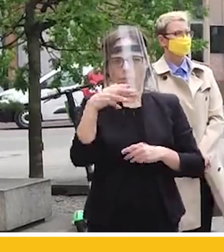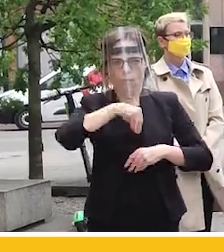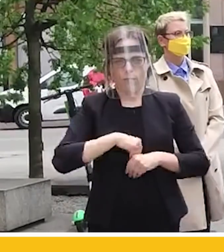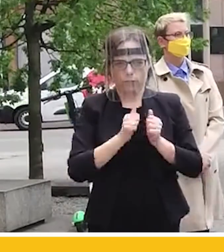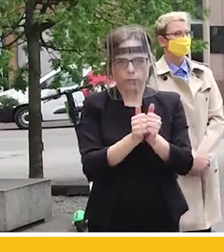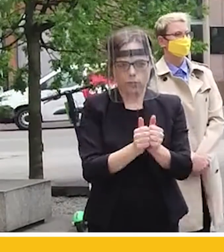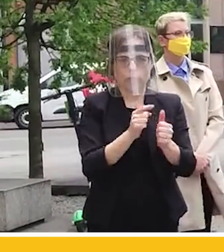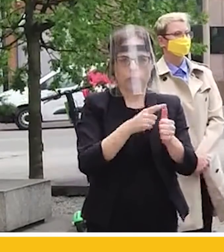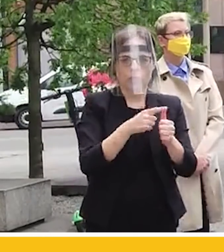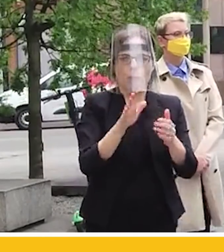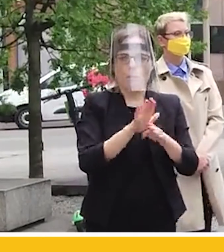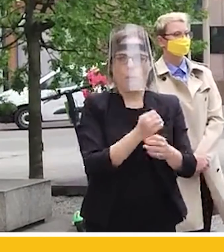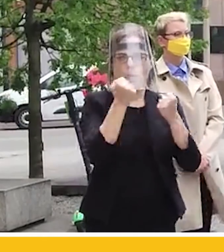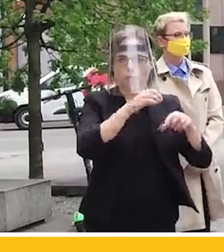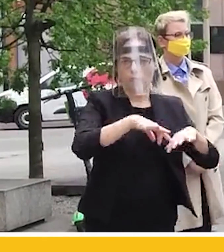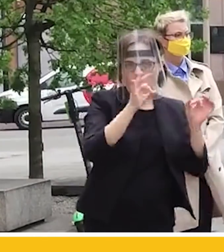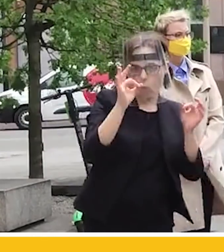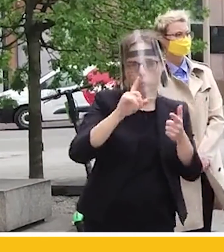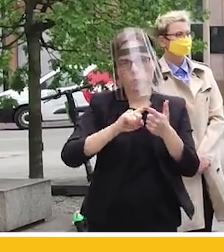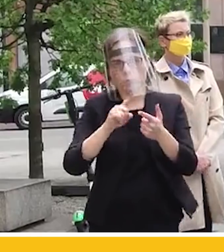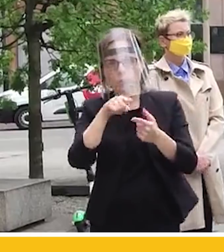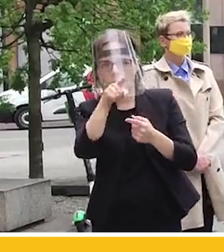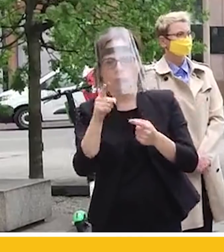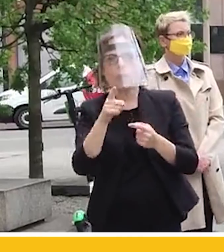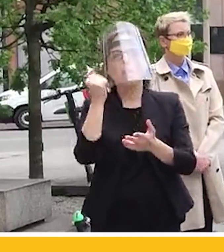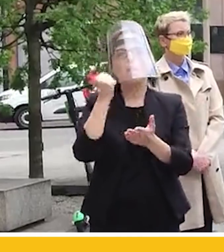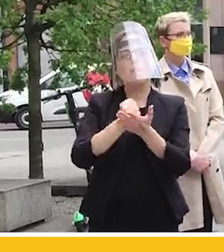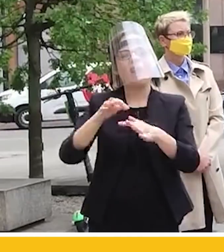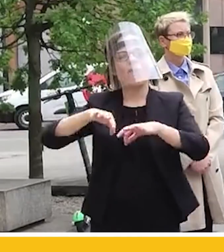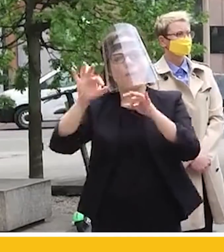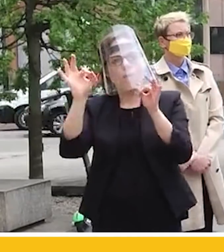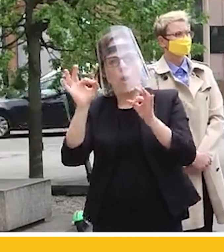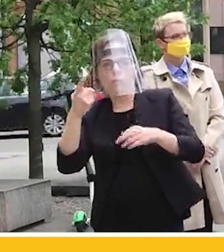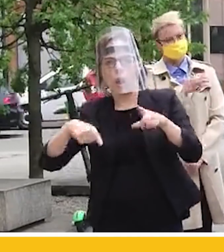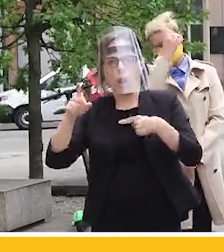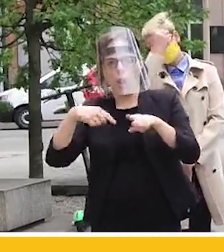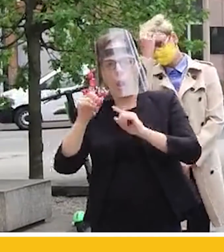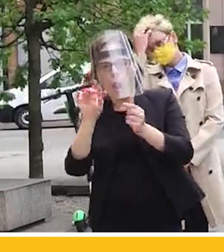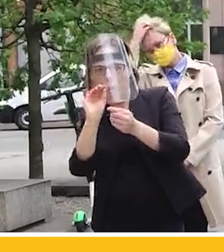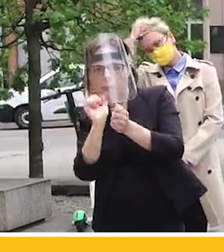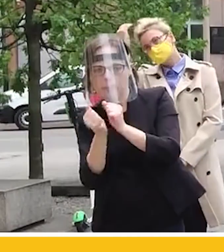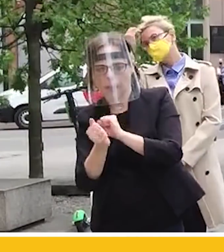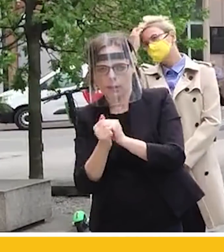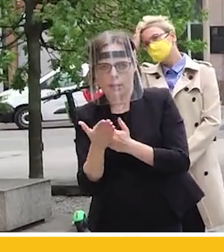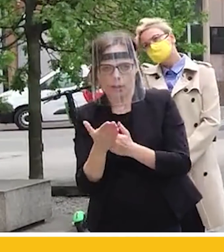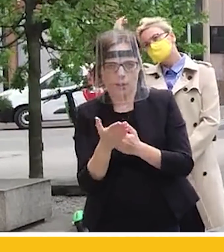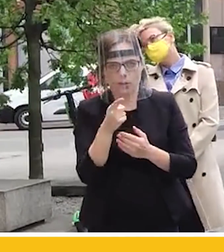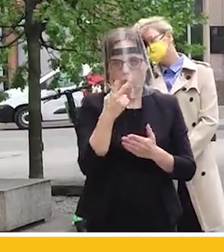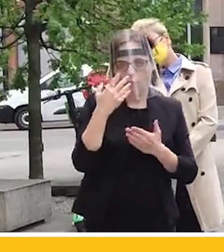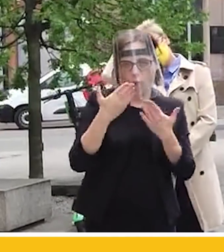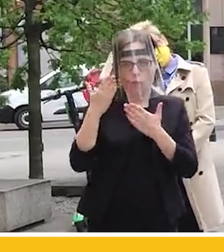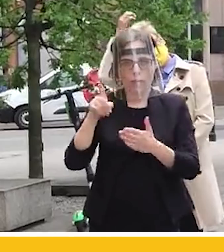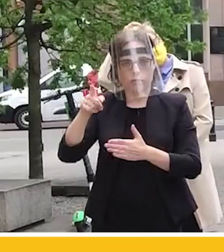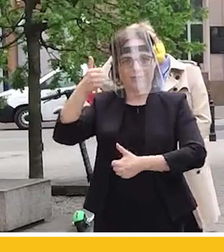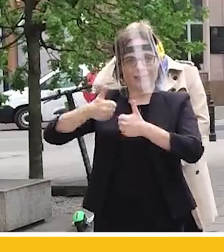pełnomocnika wyborczego, a po drugie kogoś, kto kombinuje przy prawie wyborczym, które ma sprzyjać jego kandydatowi, a więc jest to pełnomocnik jednego z zawodników,